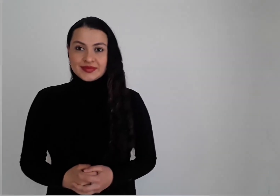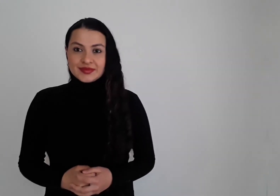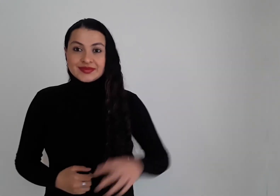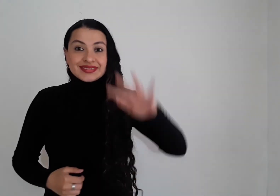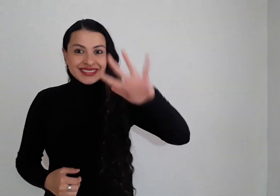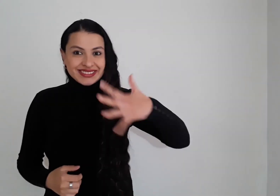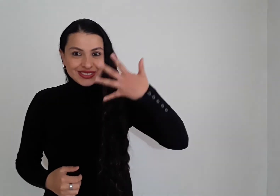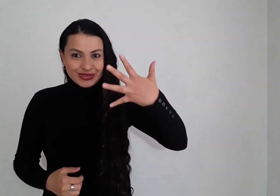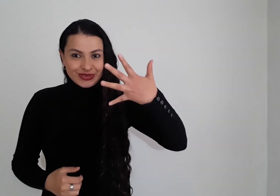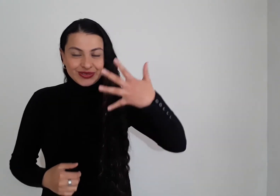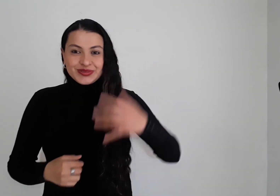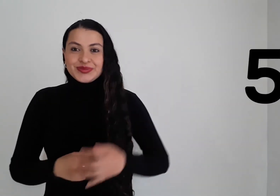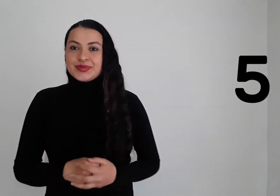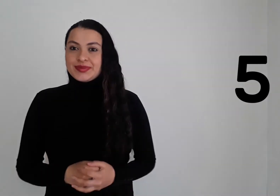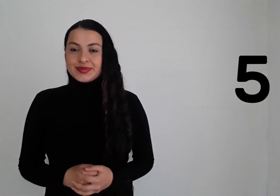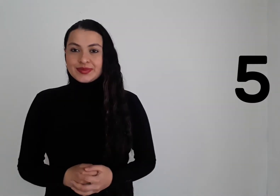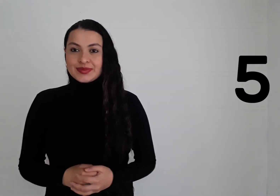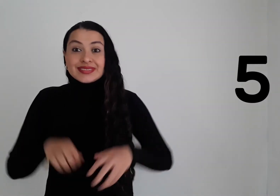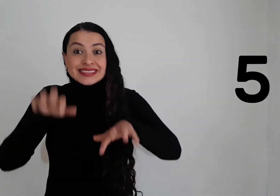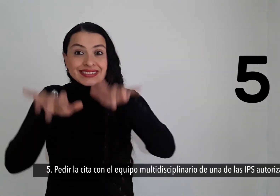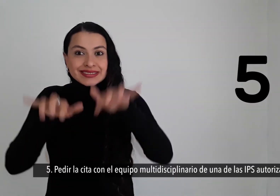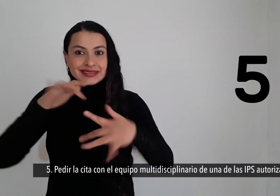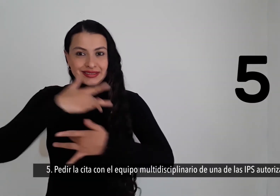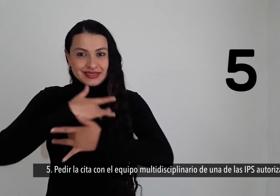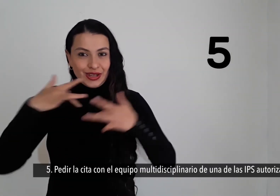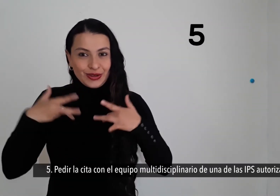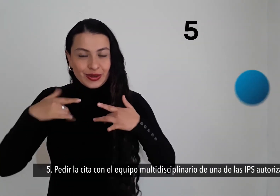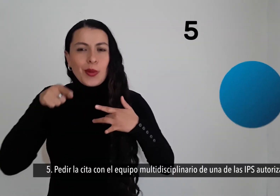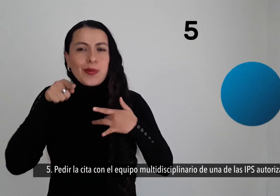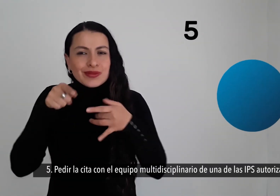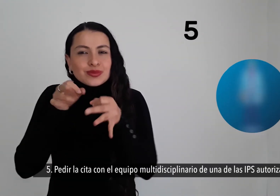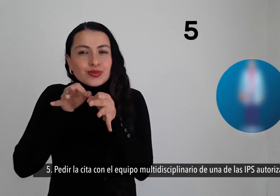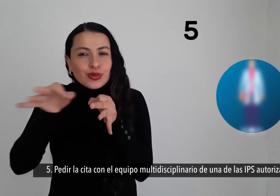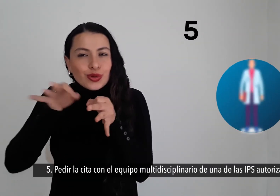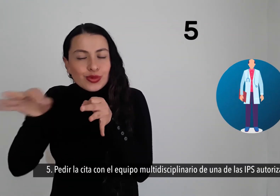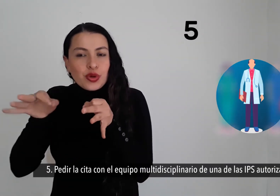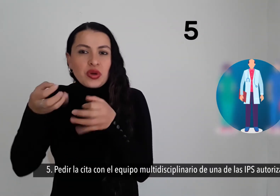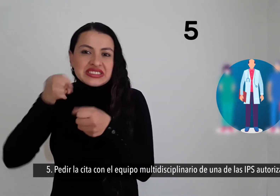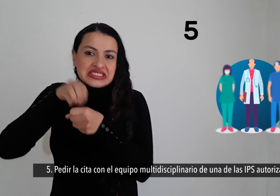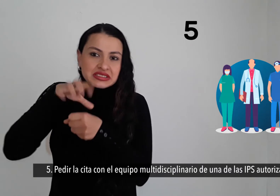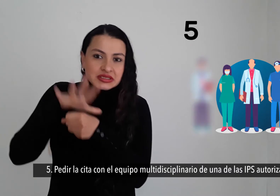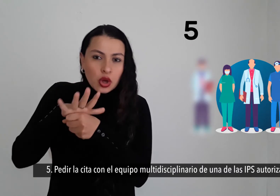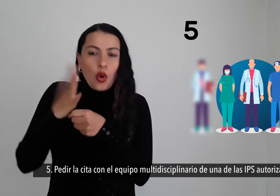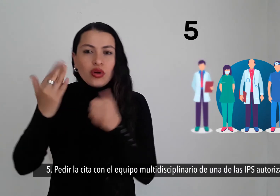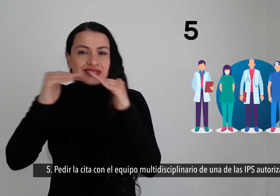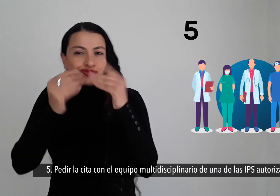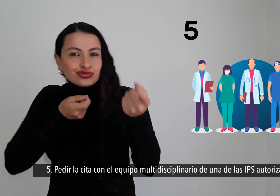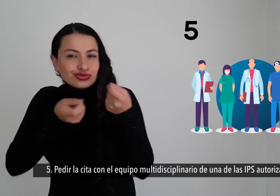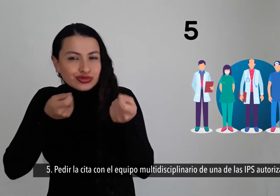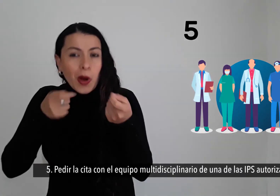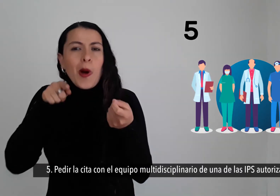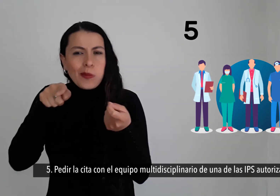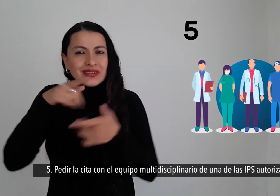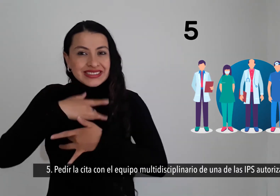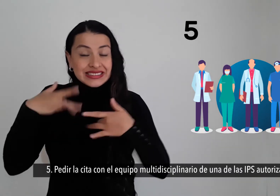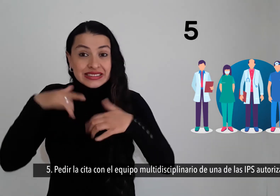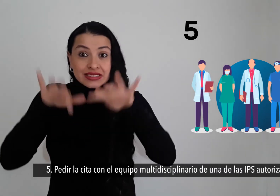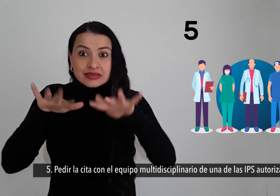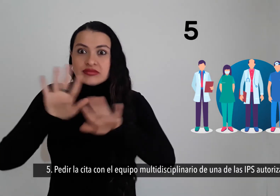Quinto Pedir la cita Con el equipo multidisciplinario de una de